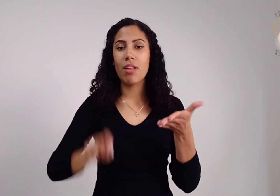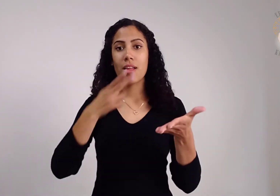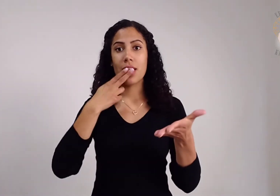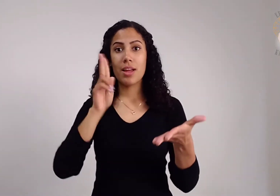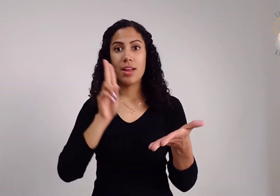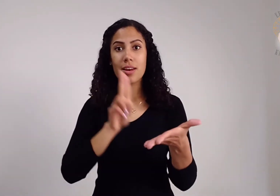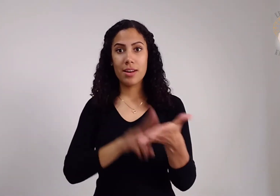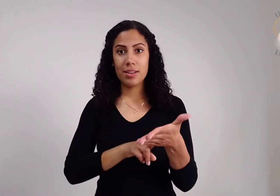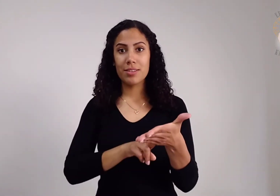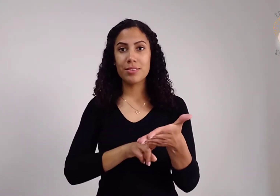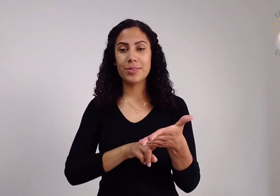Tiago